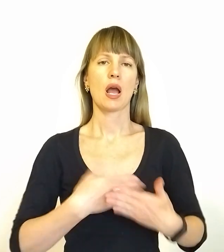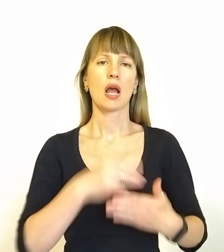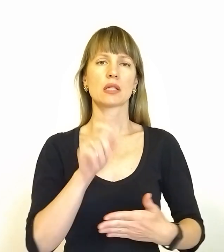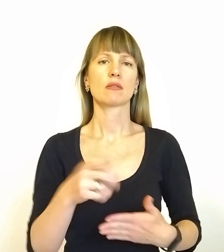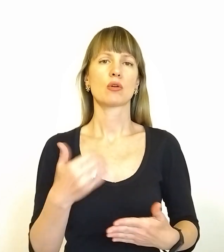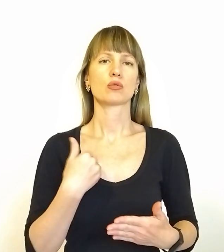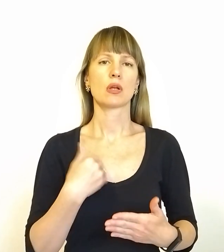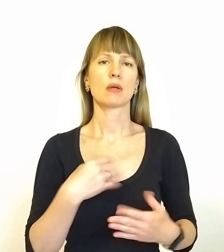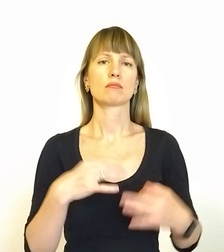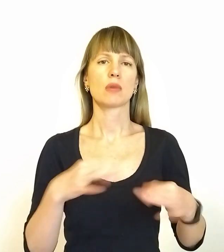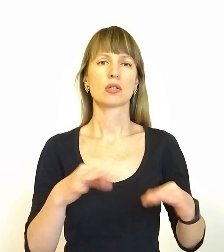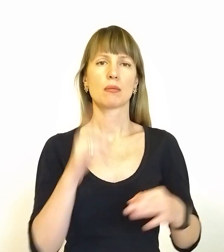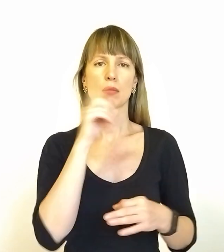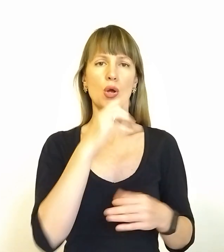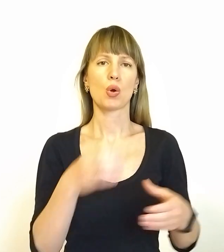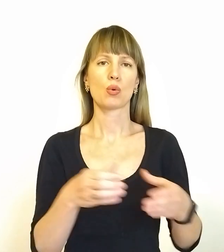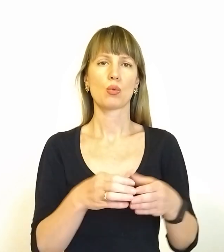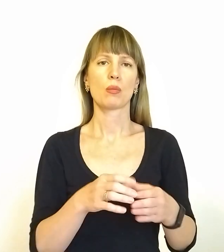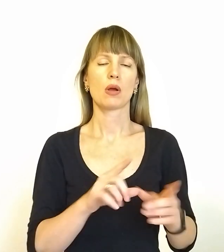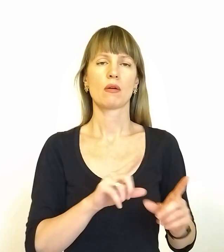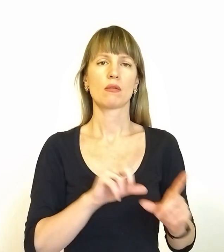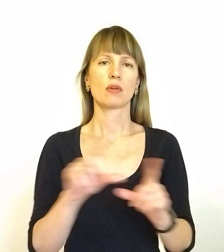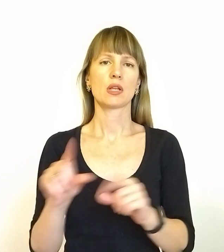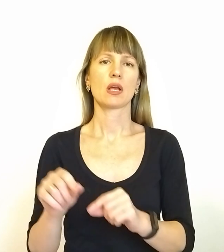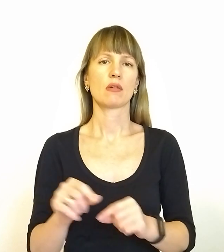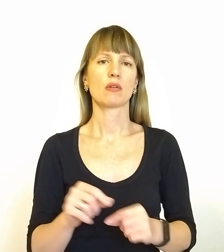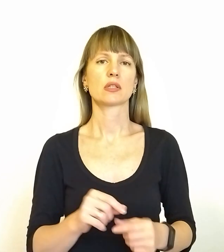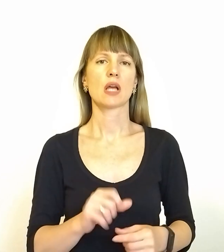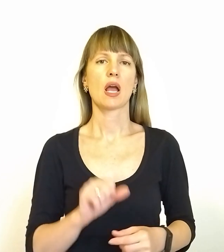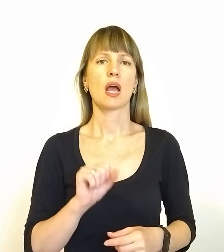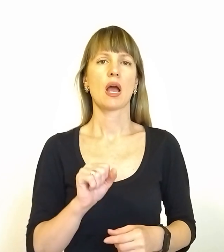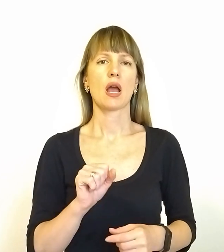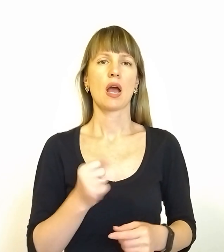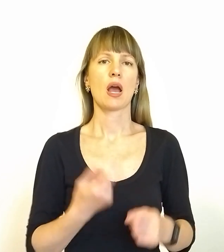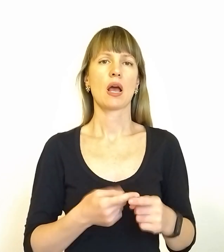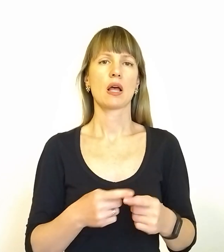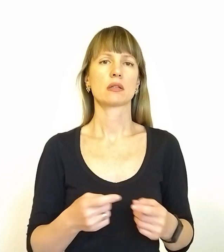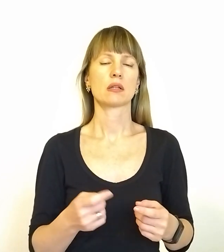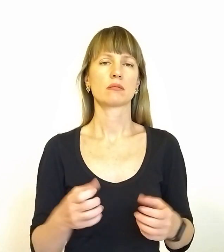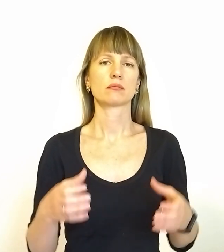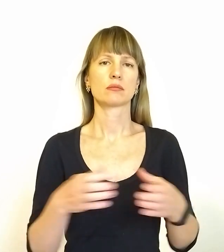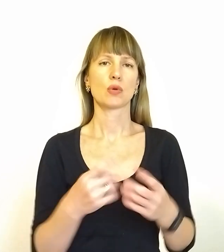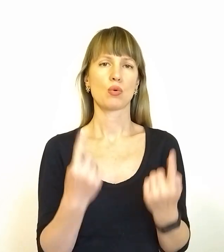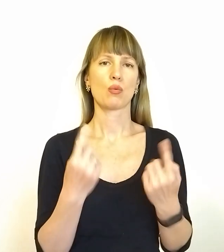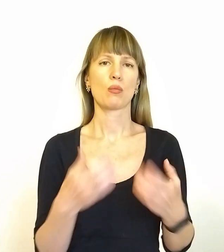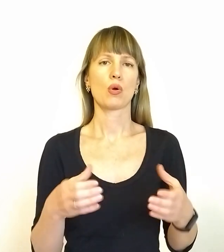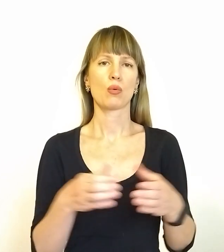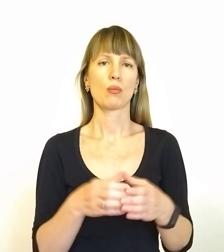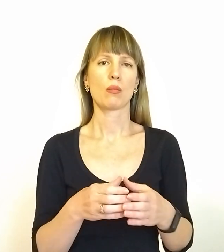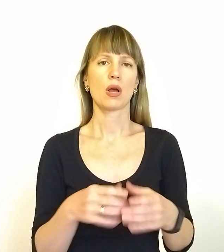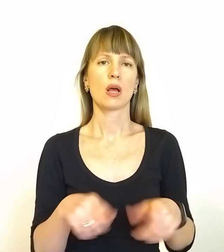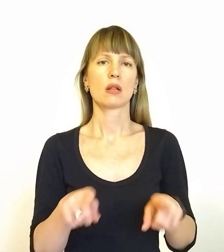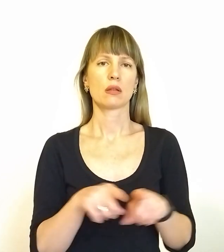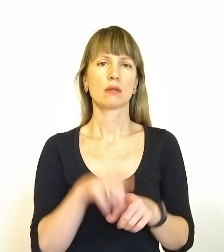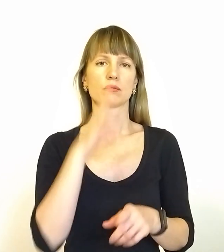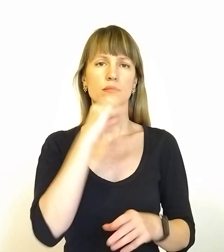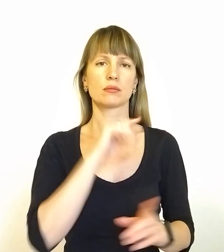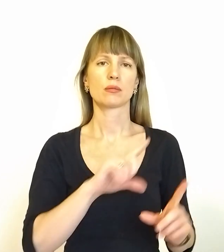так машинками і маленькими рупами витягувалися. Ну, це збиралася вже ровна рупа, ну і такі проскочили. А на